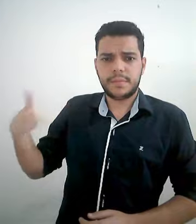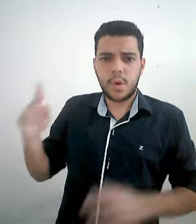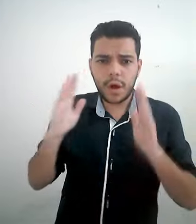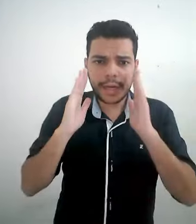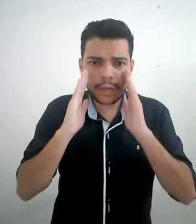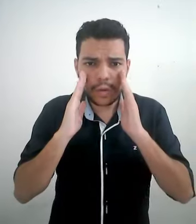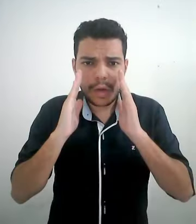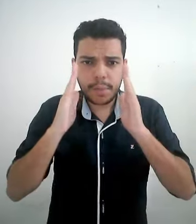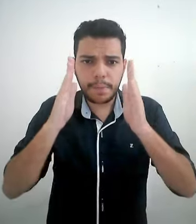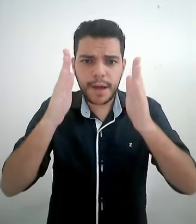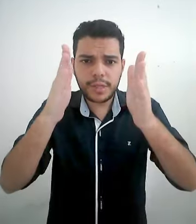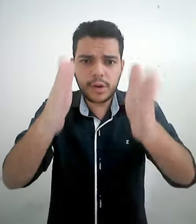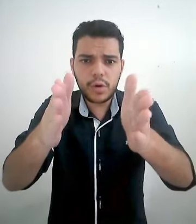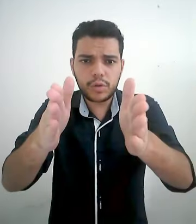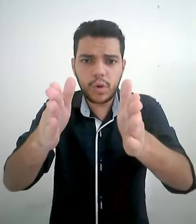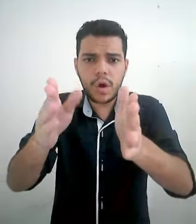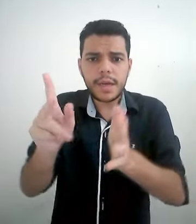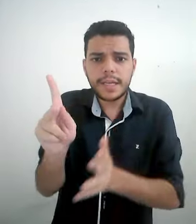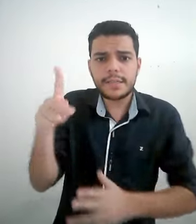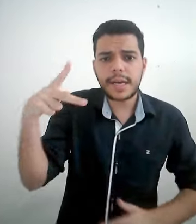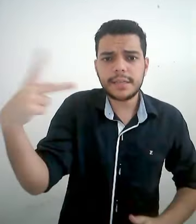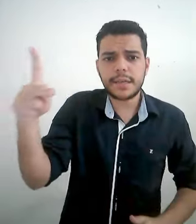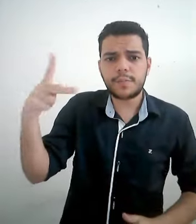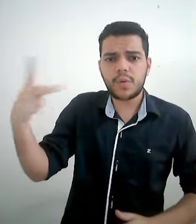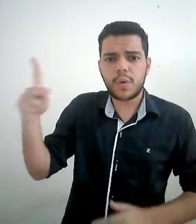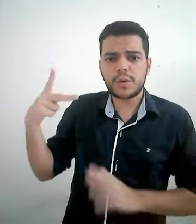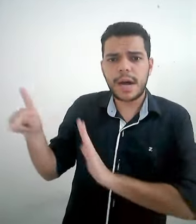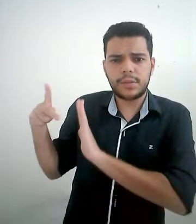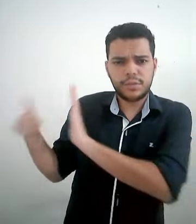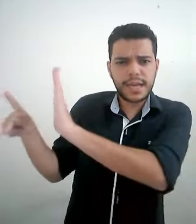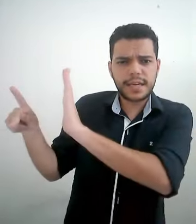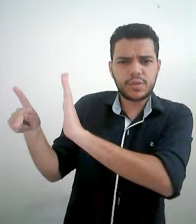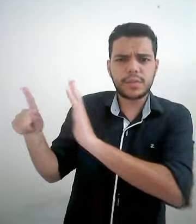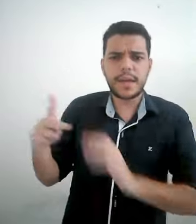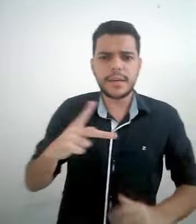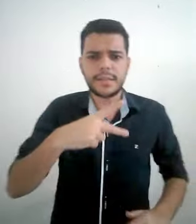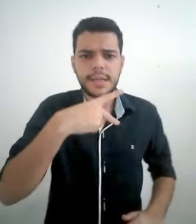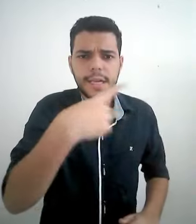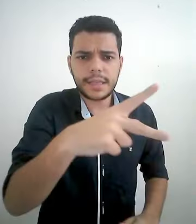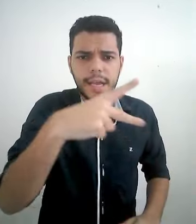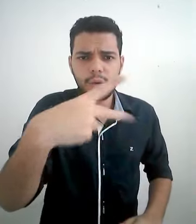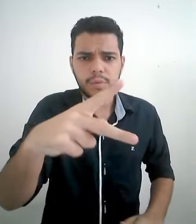Olhando para o interlocutor e sinalizando para o outro lado. Deles ou delas. Teu,